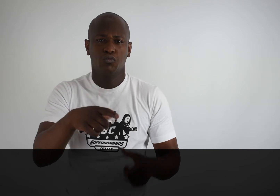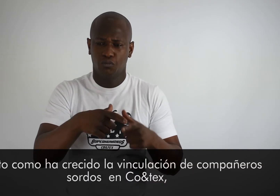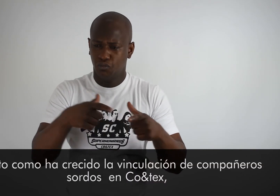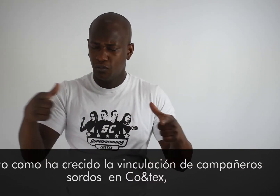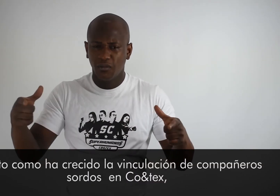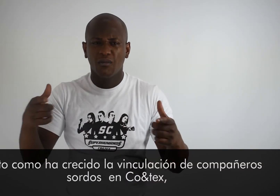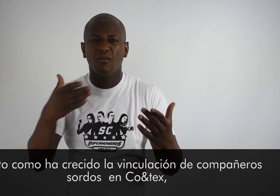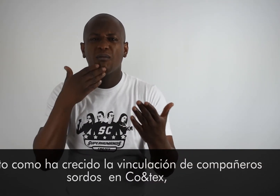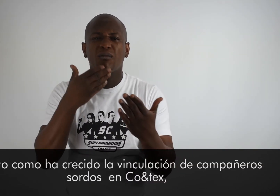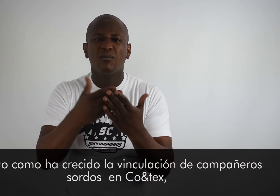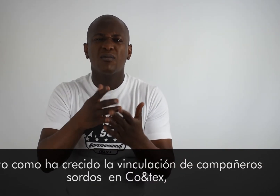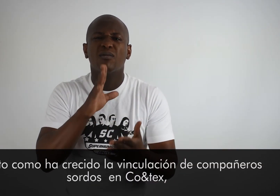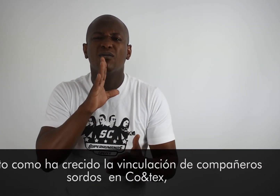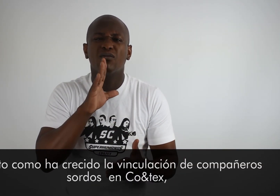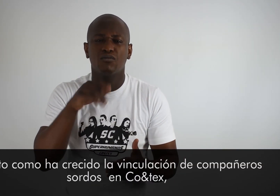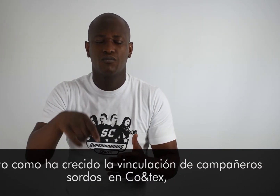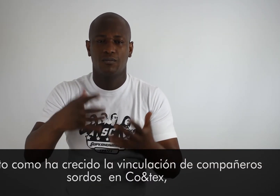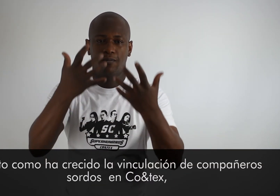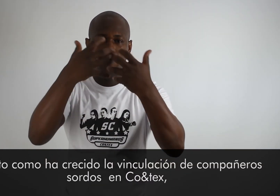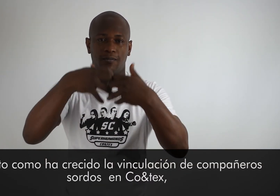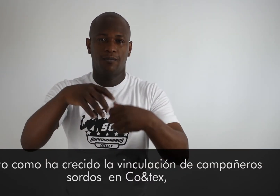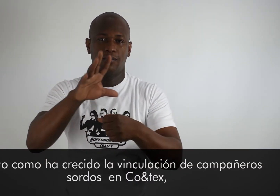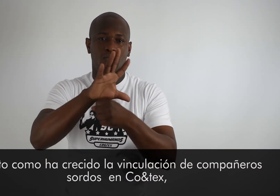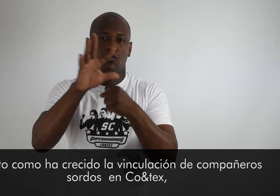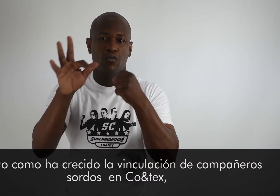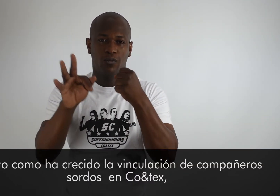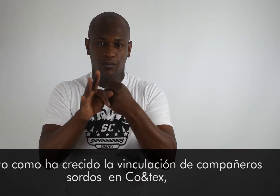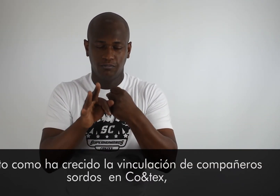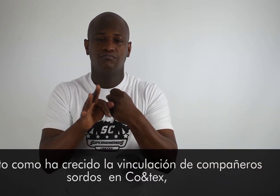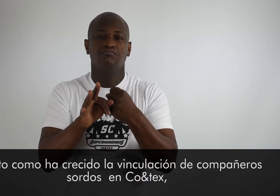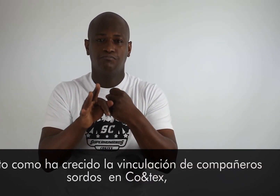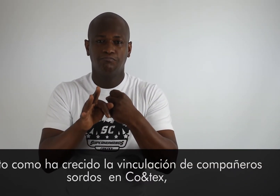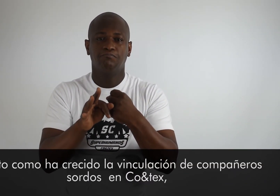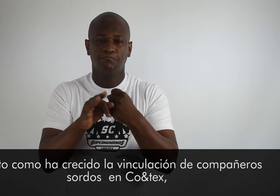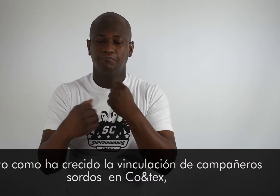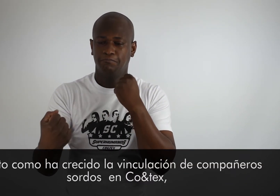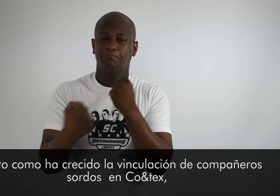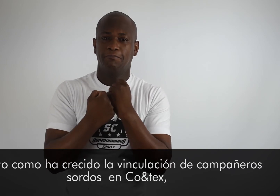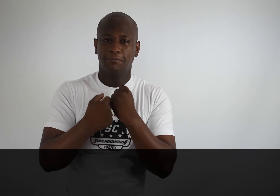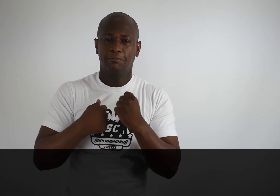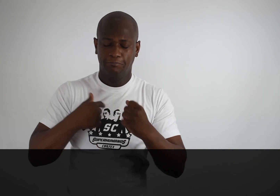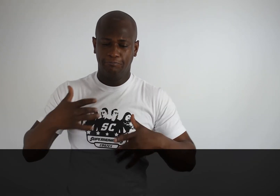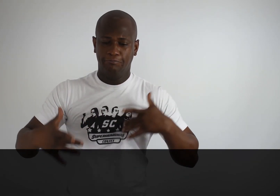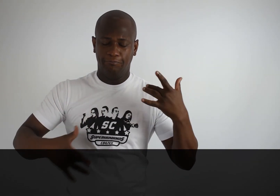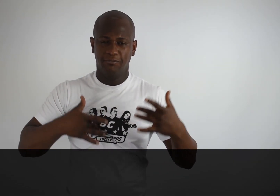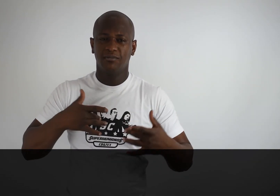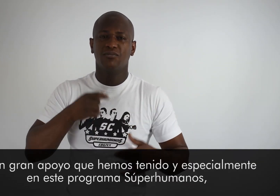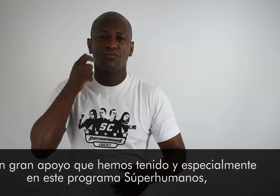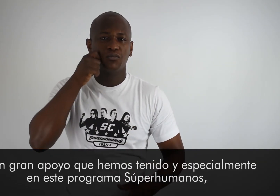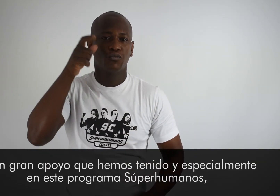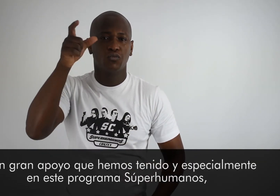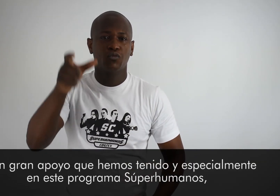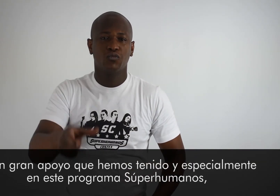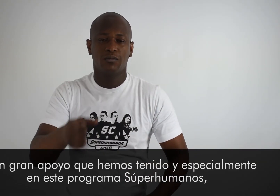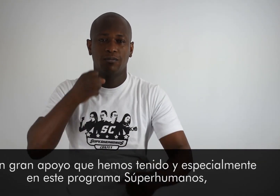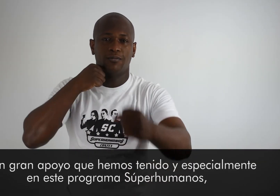He visto cómo ha crecido la vinculación de compañeros sordos en Coitex. Es un gran apoyo que hemos tenido.